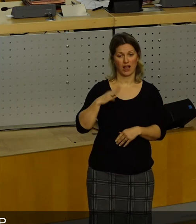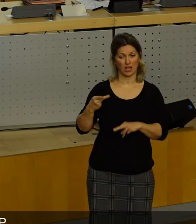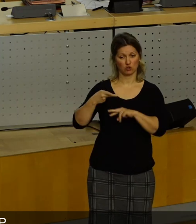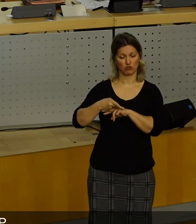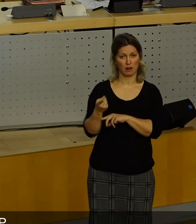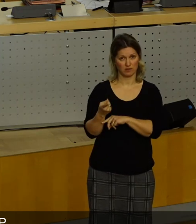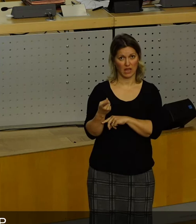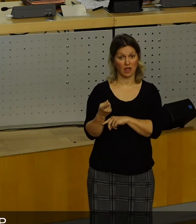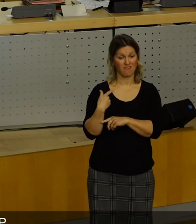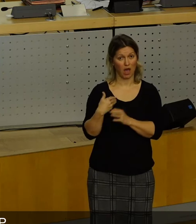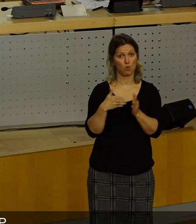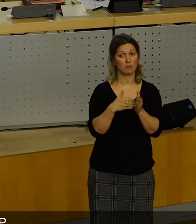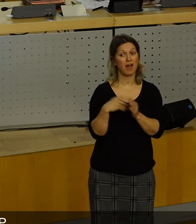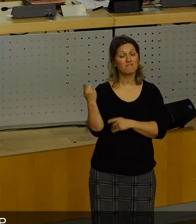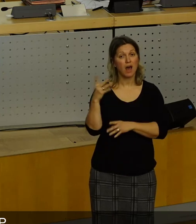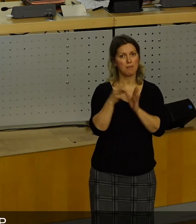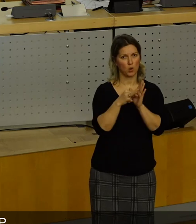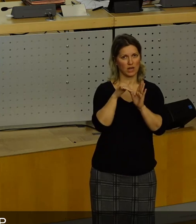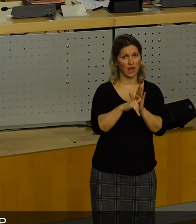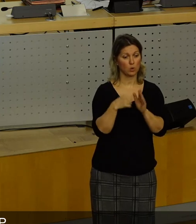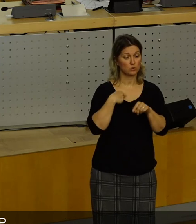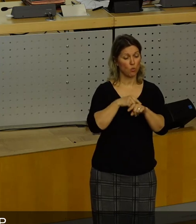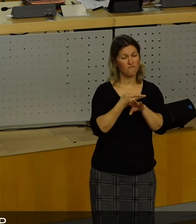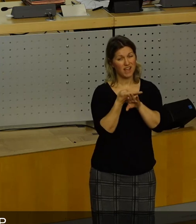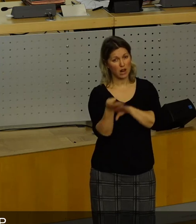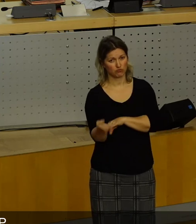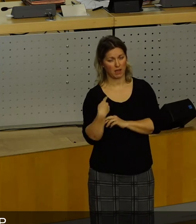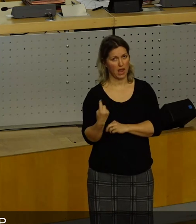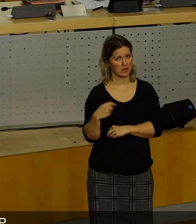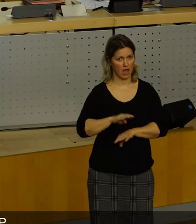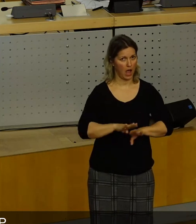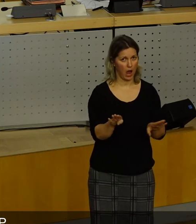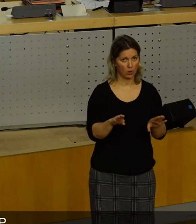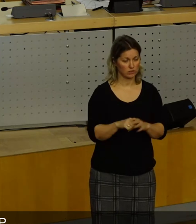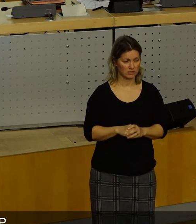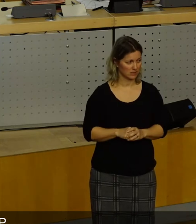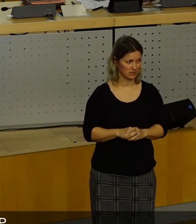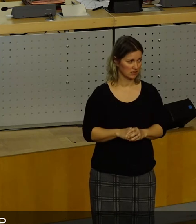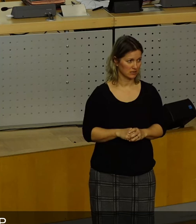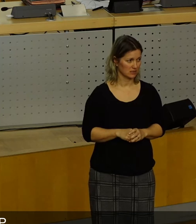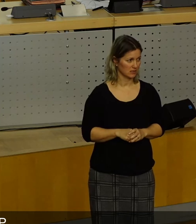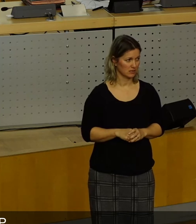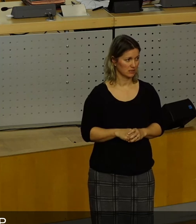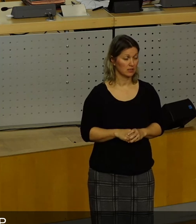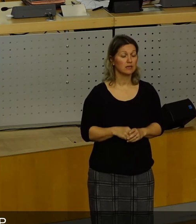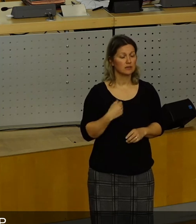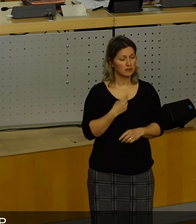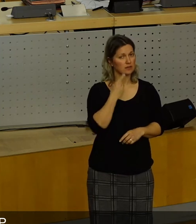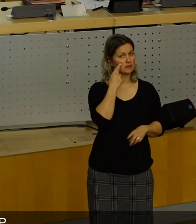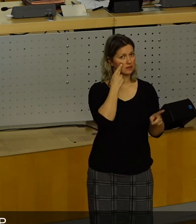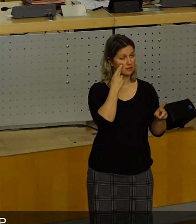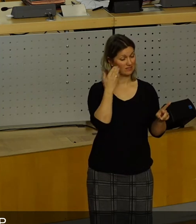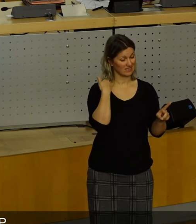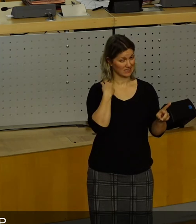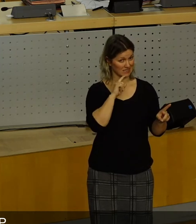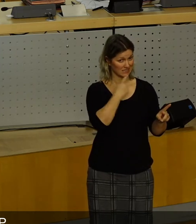Malony war ja da, übrigens auch pünktlich, und so viel zu spät kam ich gar nicht. Als ich kam, erinnere ich es gerne an das, was ich